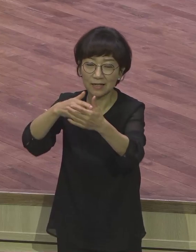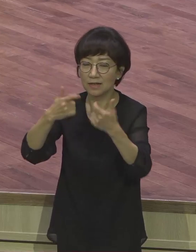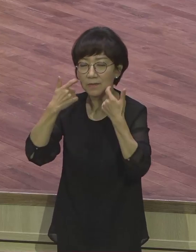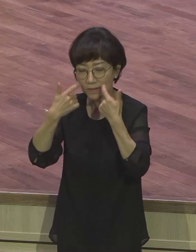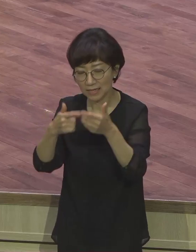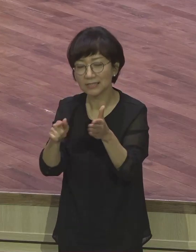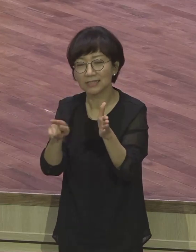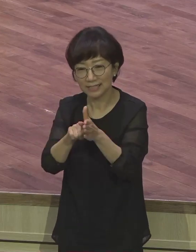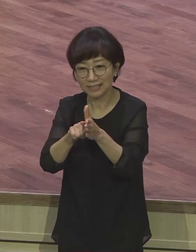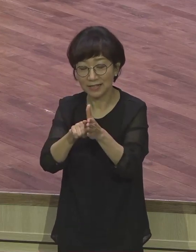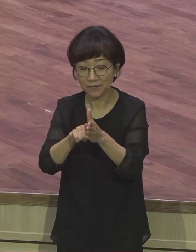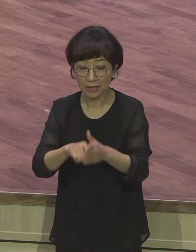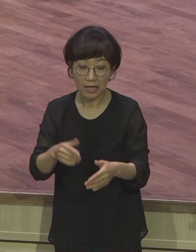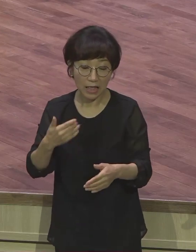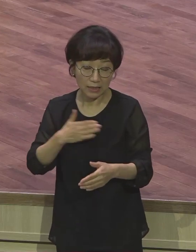주님 오시는 그날까지